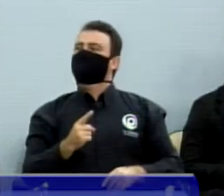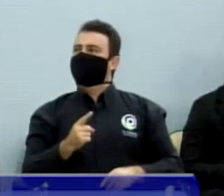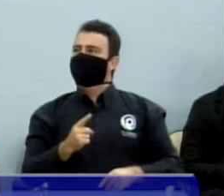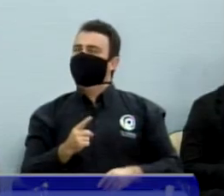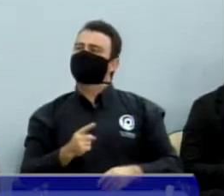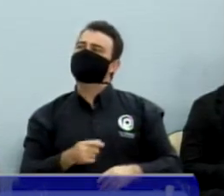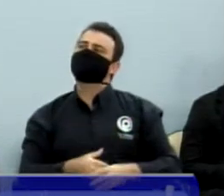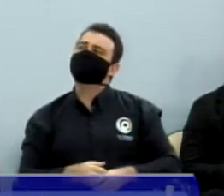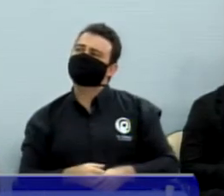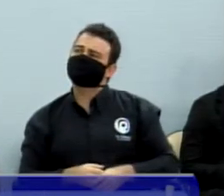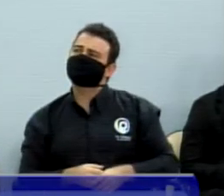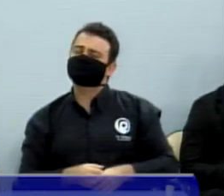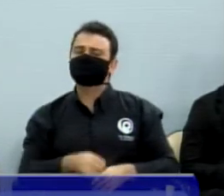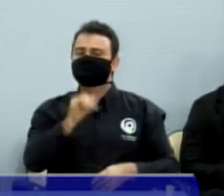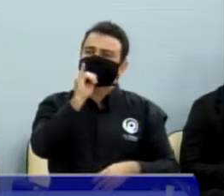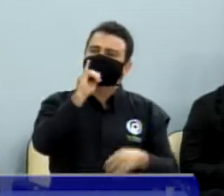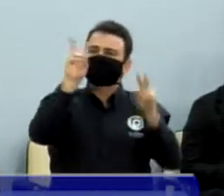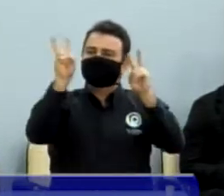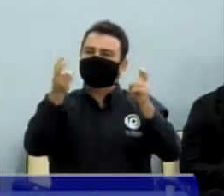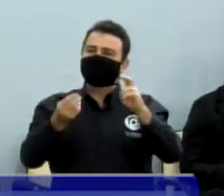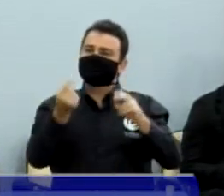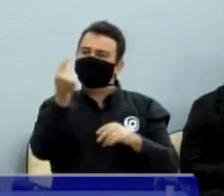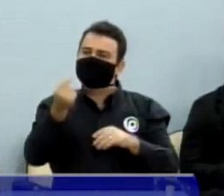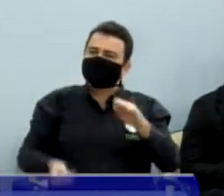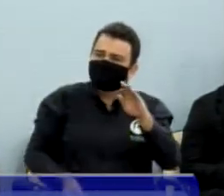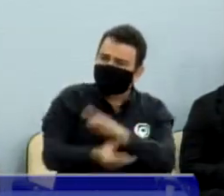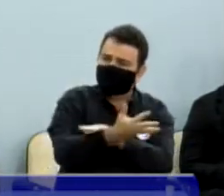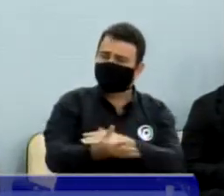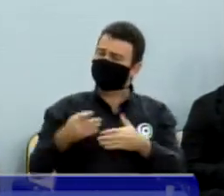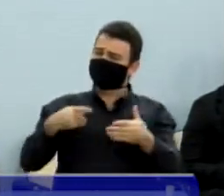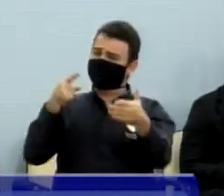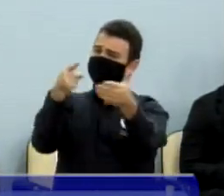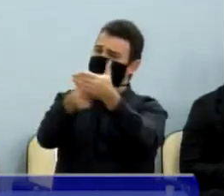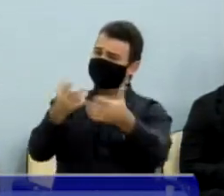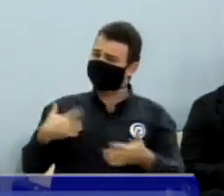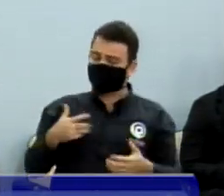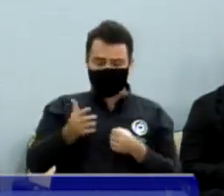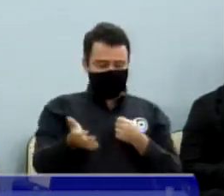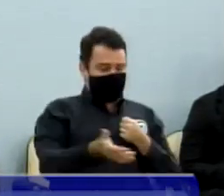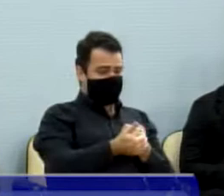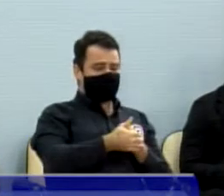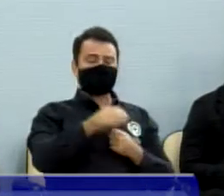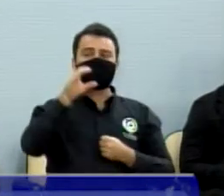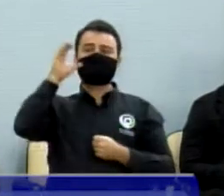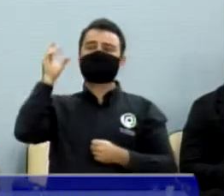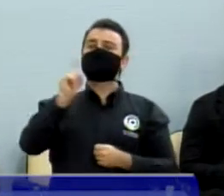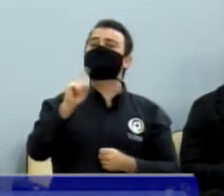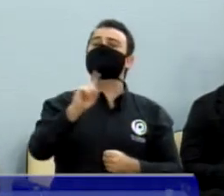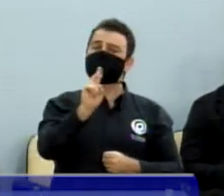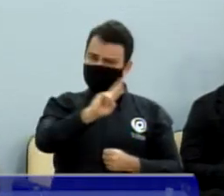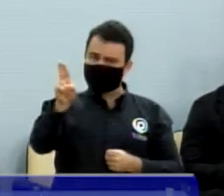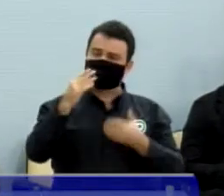com corrupção. Que denuncie, esse tipo de coisa não pode ficar engavetado. Que denuncie,